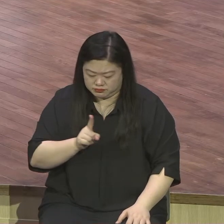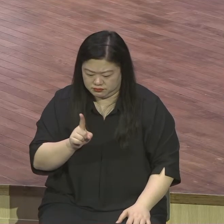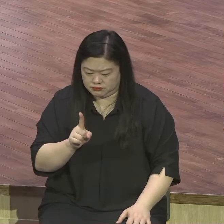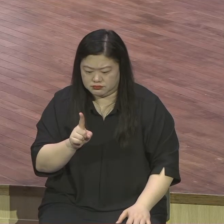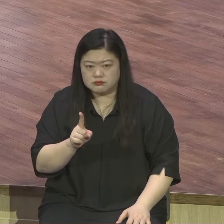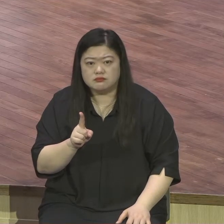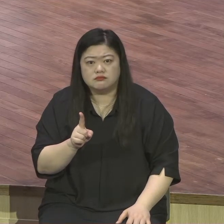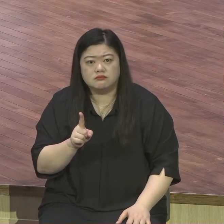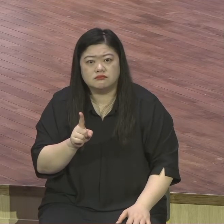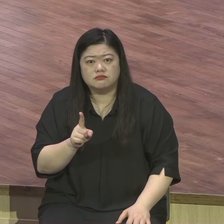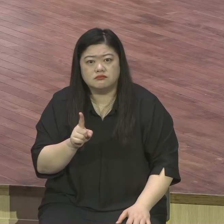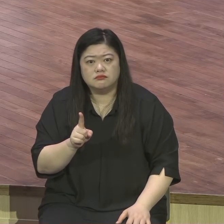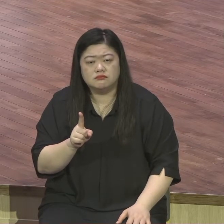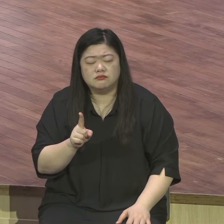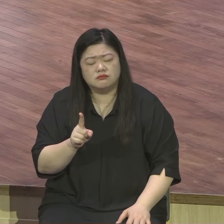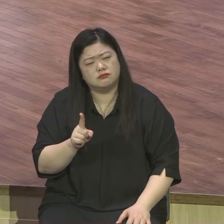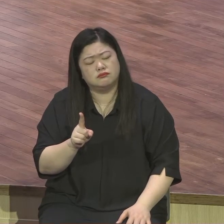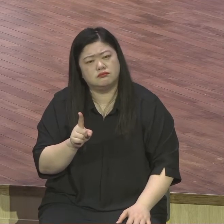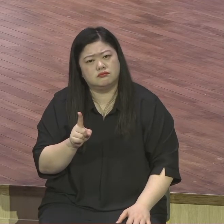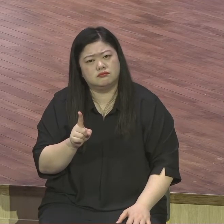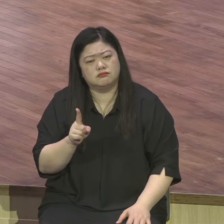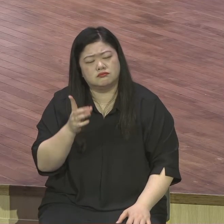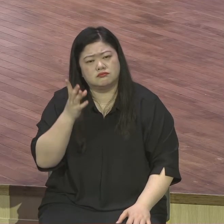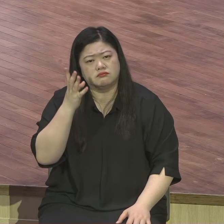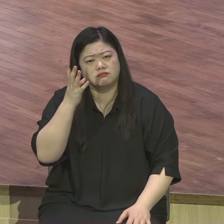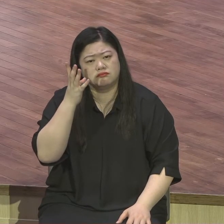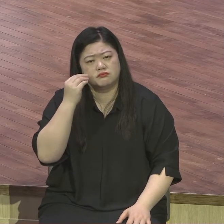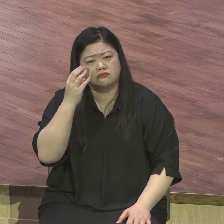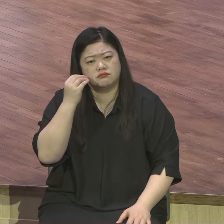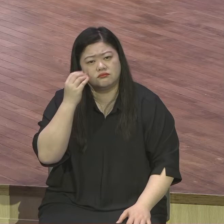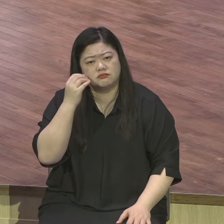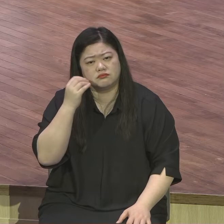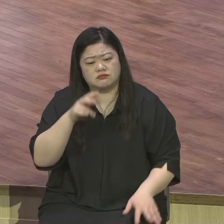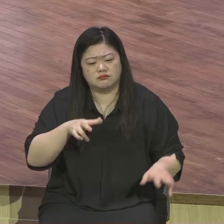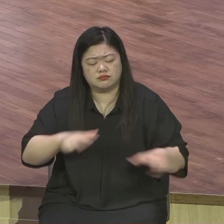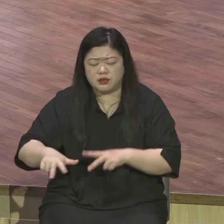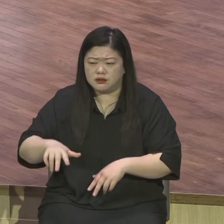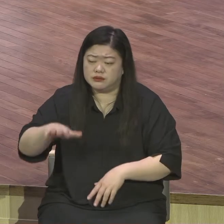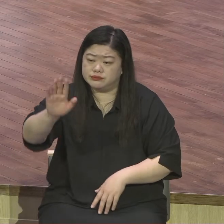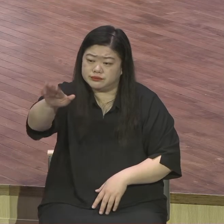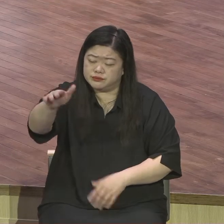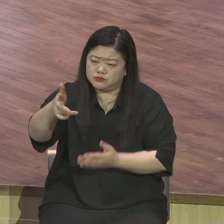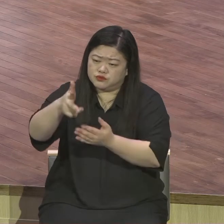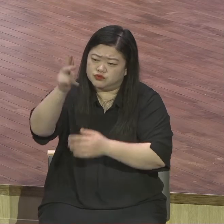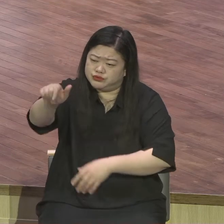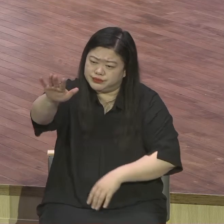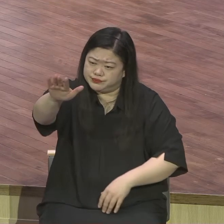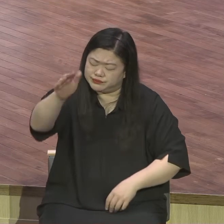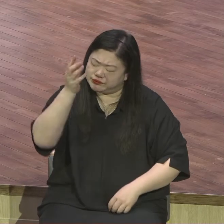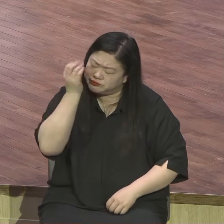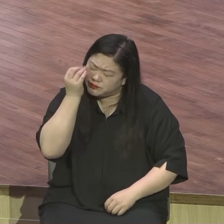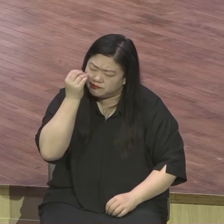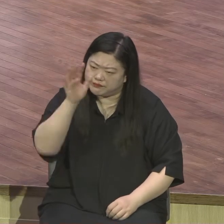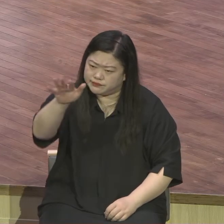즉시 그랬어요. 원망 불평이 쏟아집니다. 즉시 원망 불평.